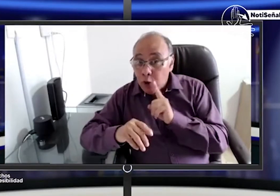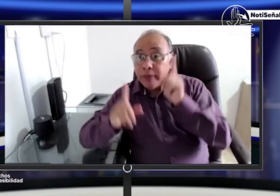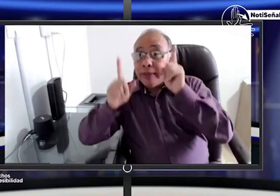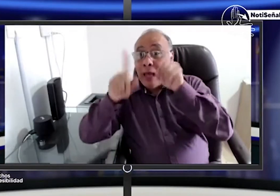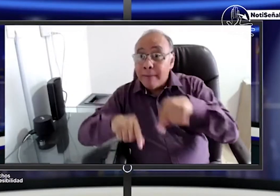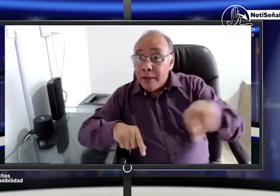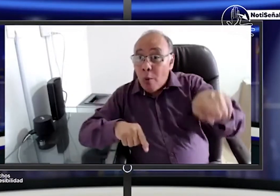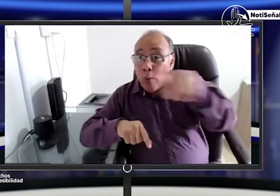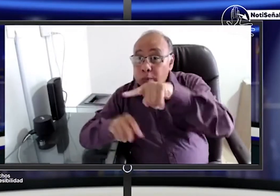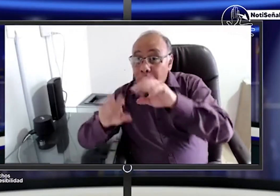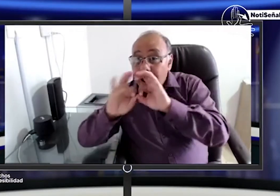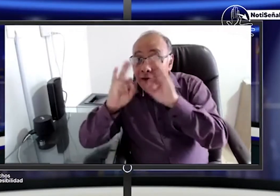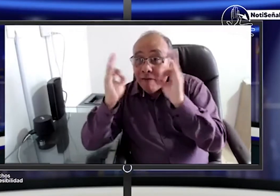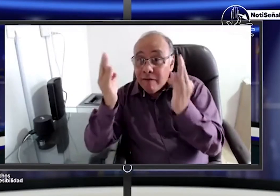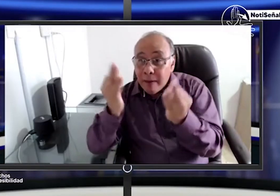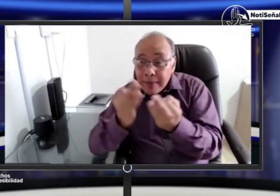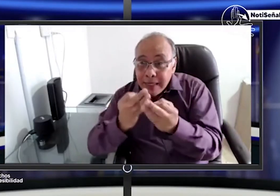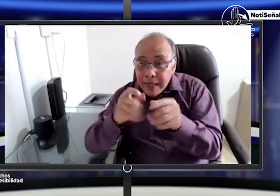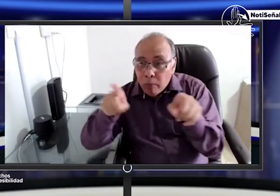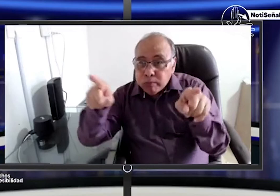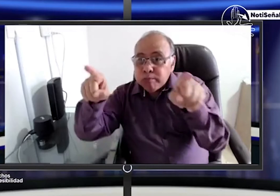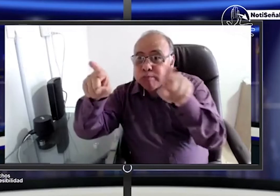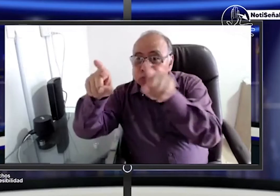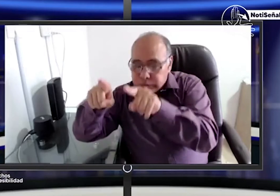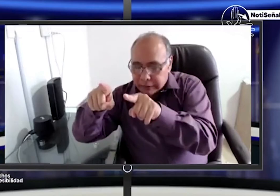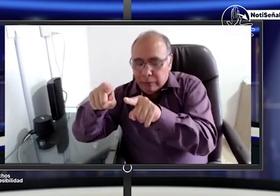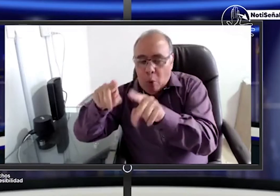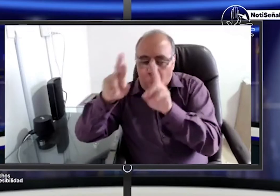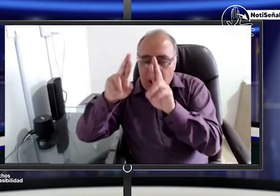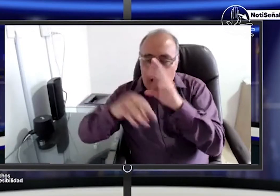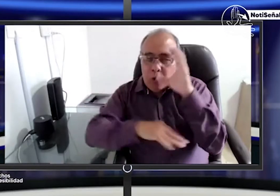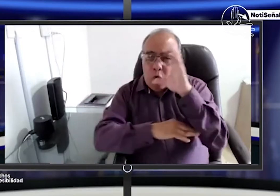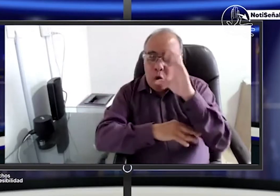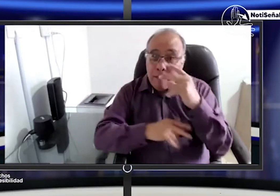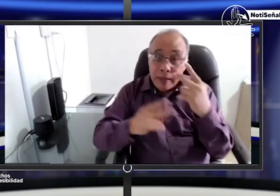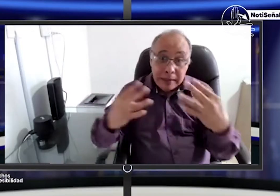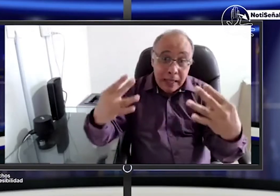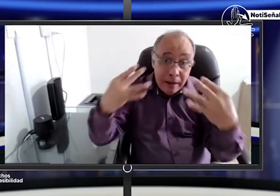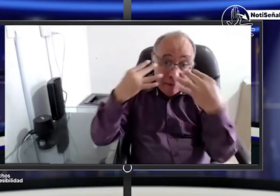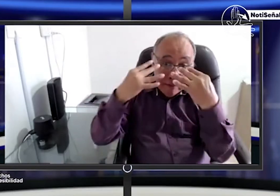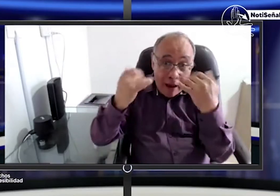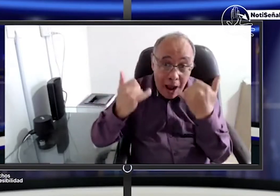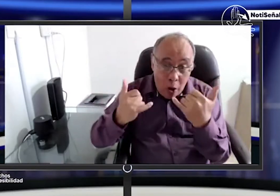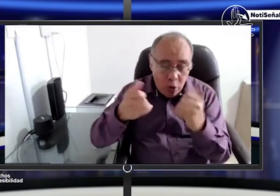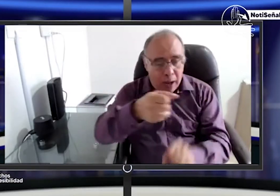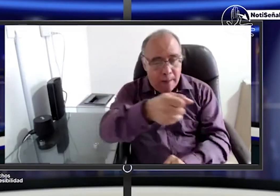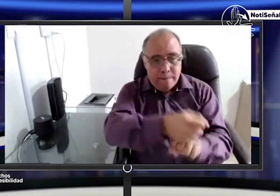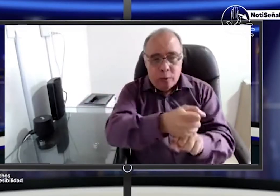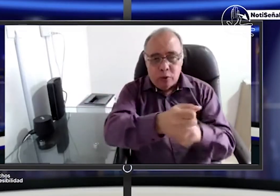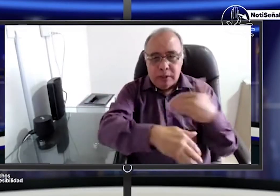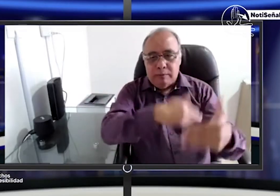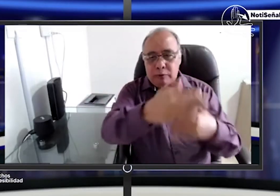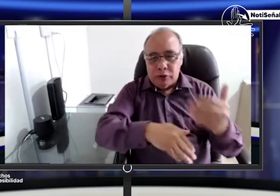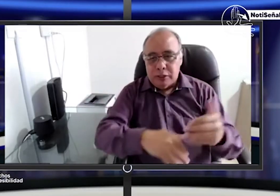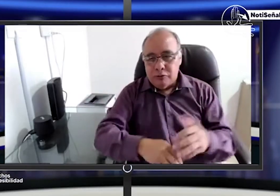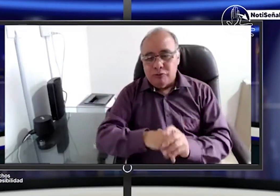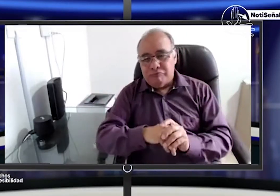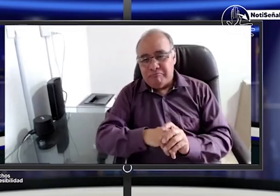en esos mismos procesos de incidencia y a todas las personas sordas que nos están viendo familias de personas sordas pues